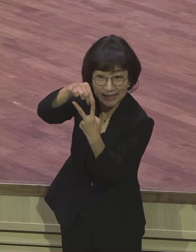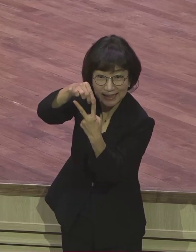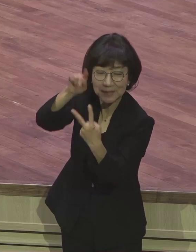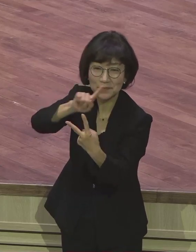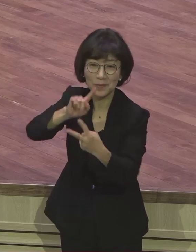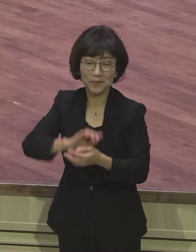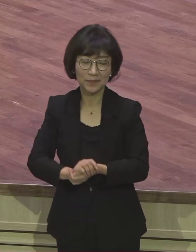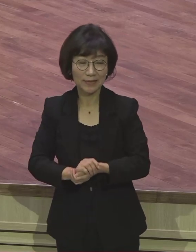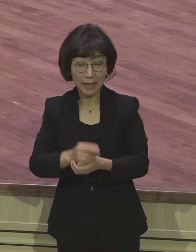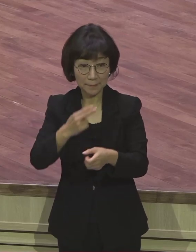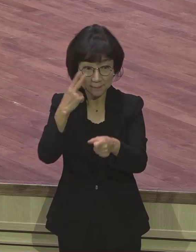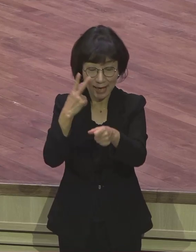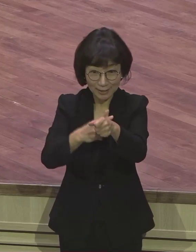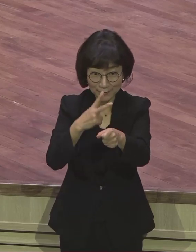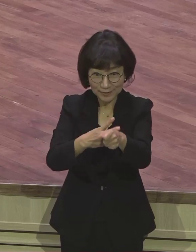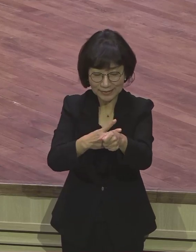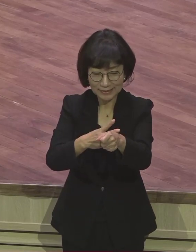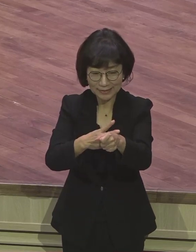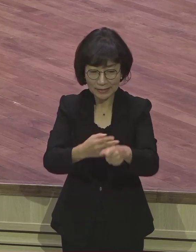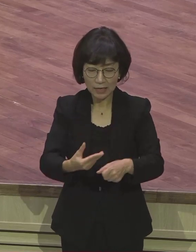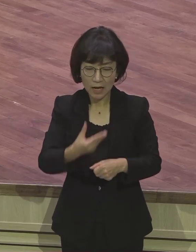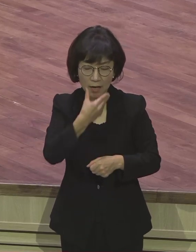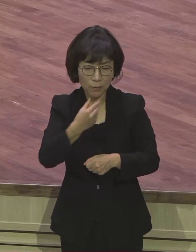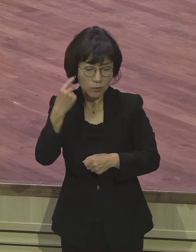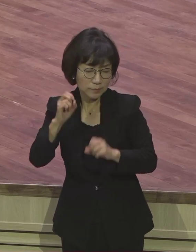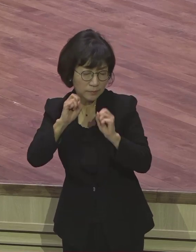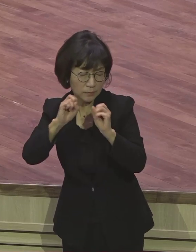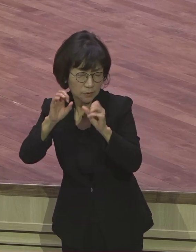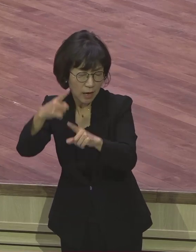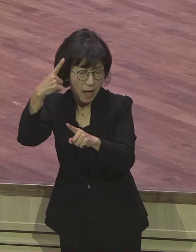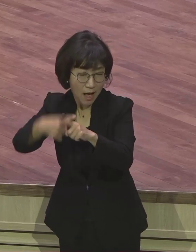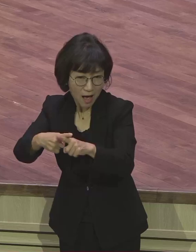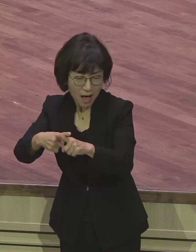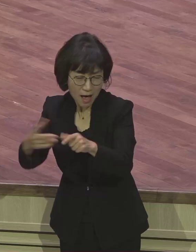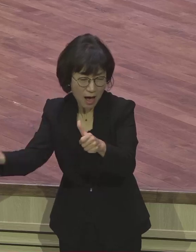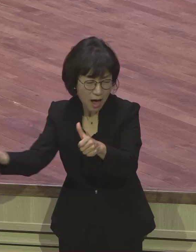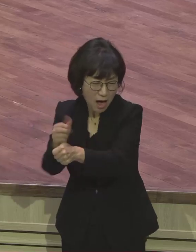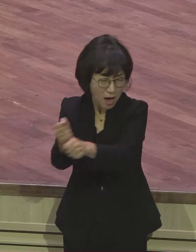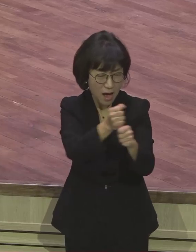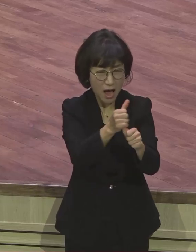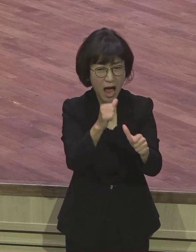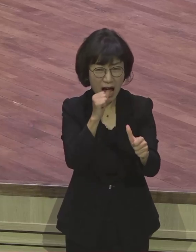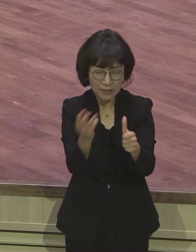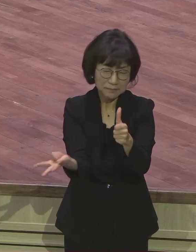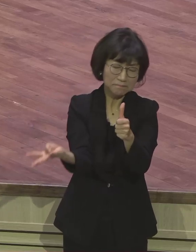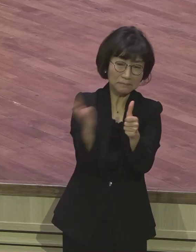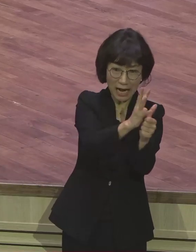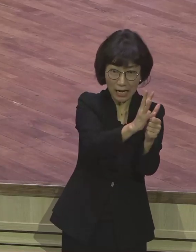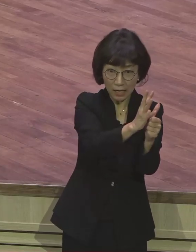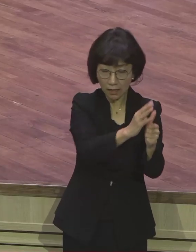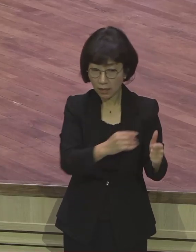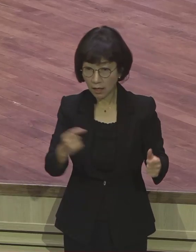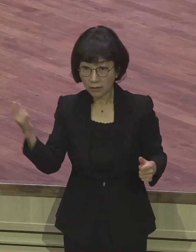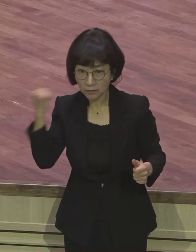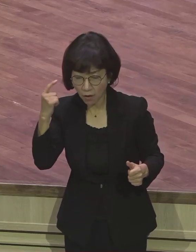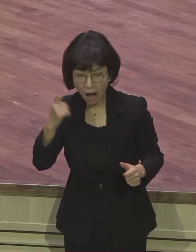사도 바울이 복음을 증가해서 감옥에 딱 갇히게 되니까 복음을 못 증가하니까 이제 우리가 해야 된다. 이분이 열정을 가지고 한